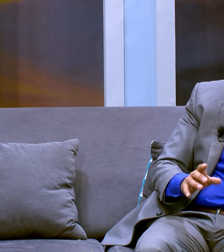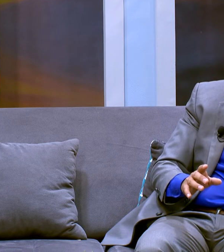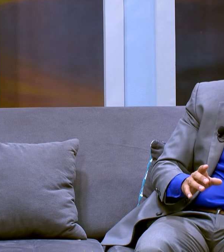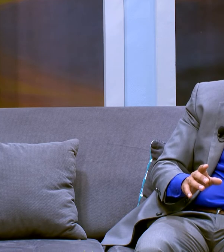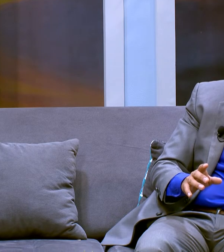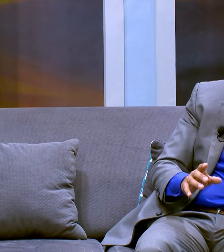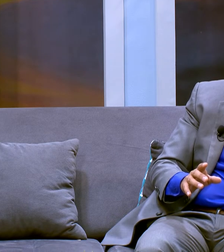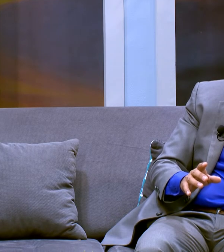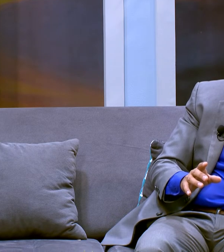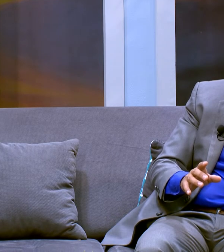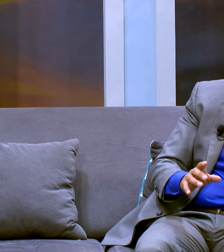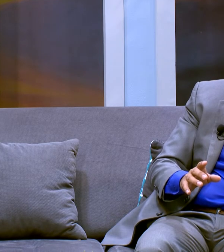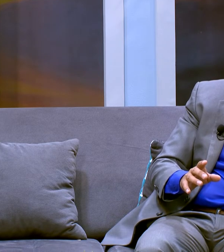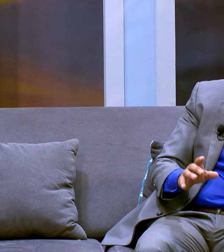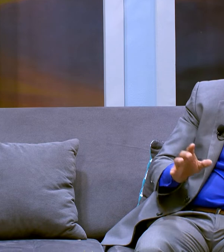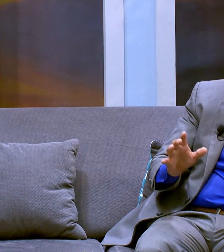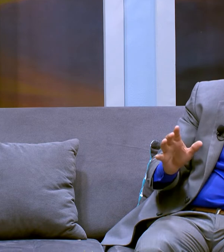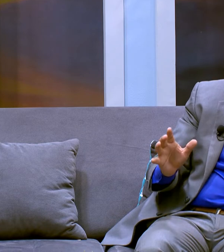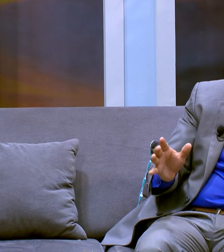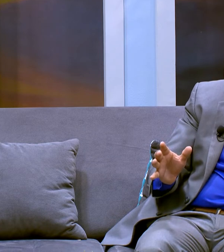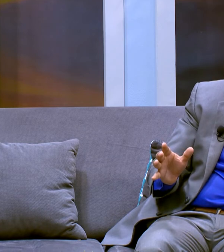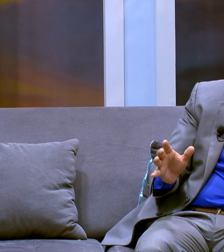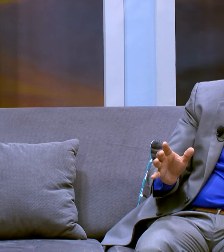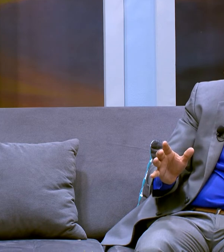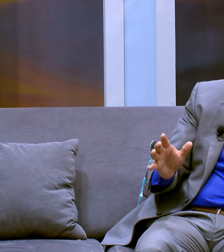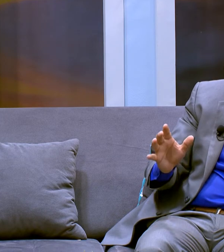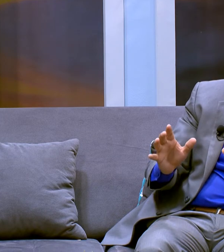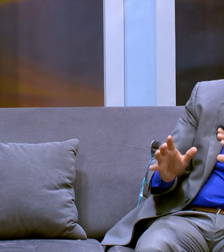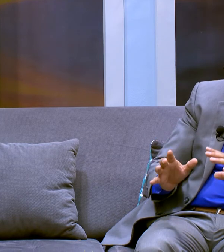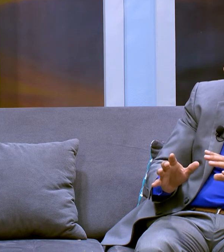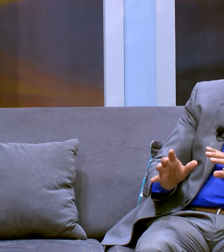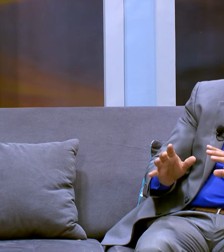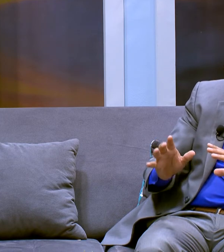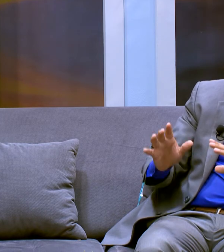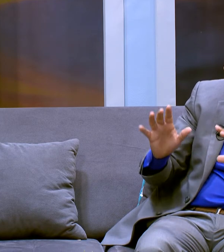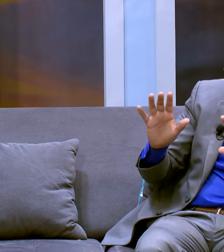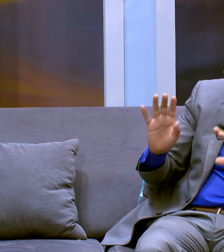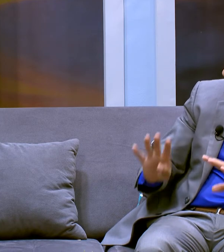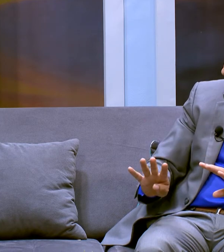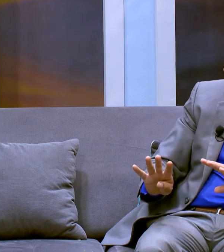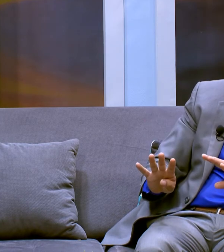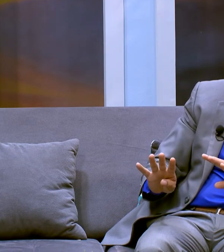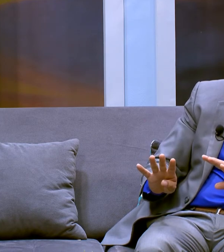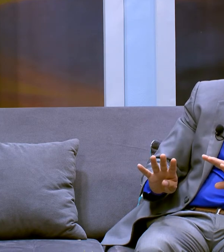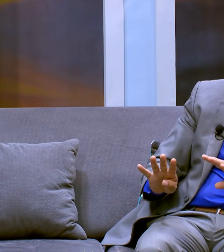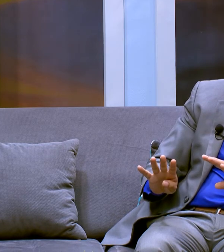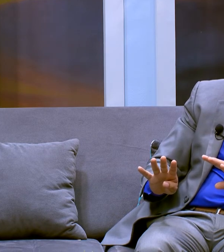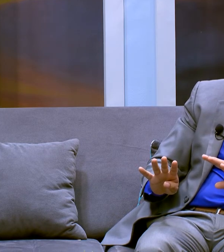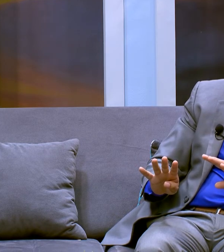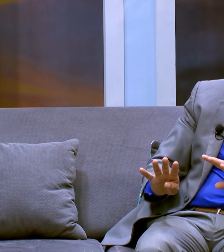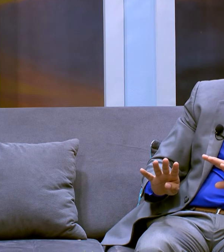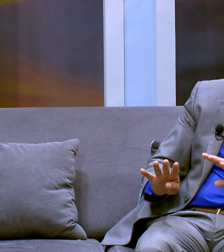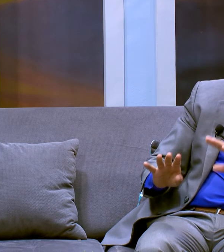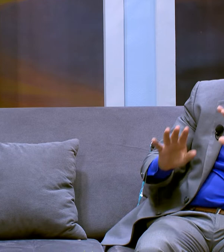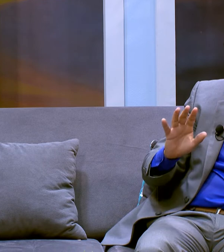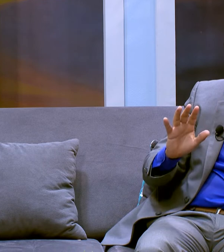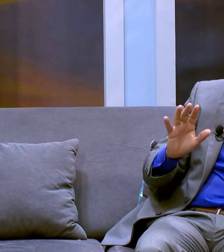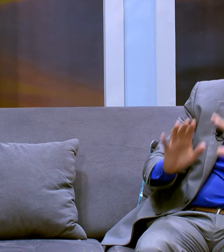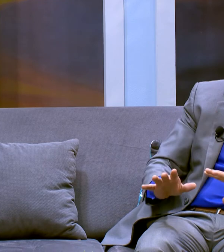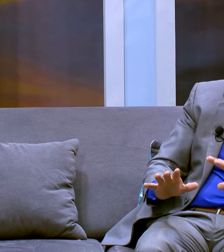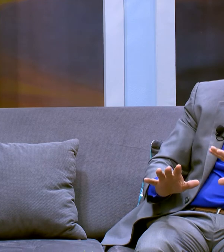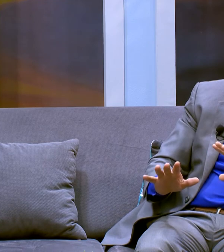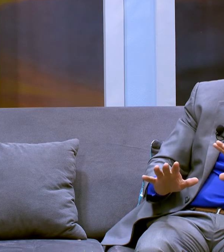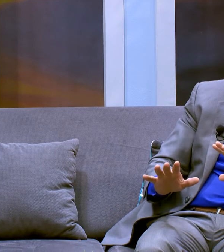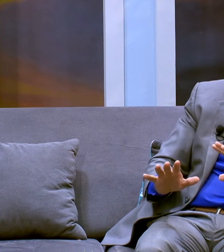Permítenos salvarnos. Y entonces yo le dije a Dios, Dios, si vamos a morir, que moramos los cuatro. Que los